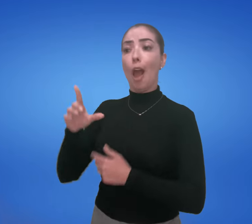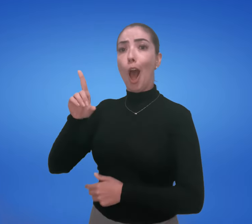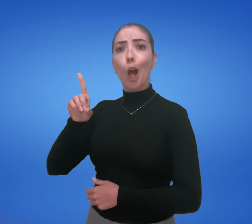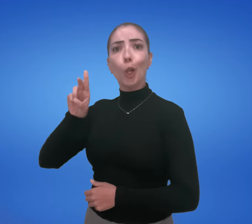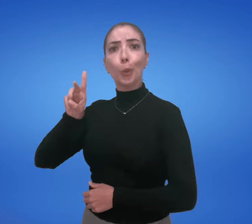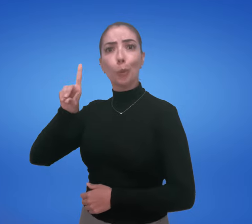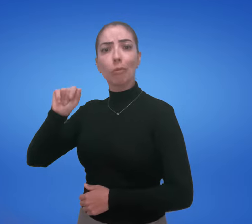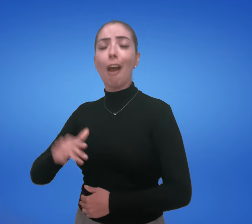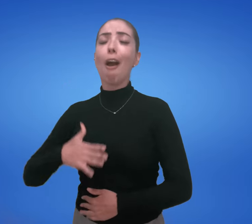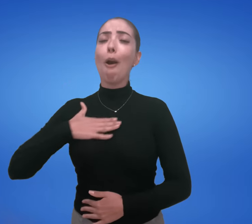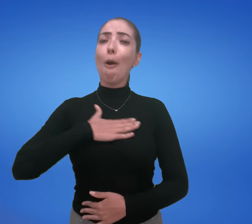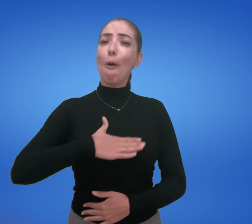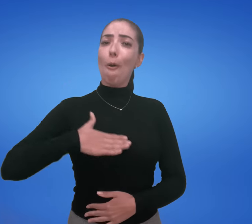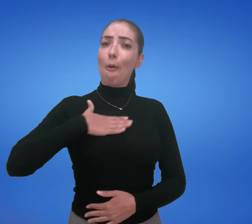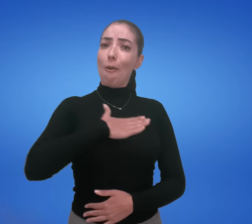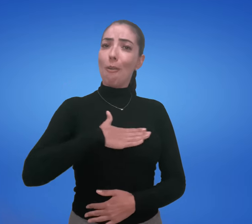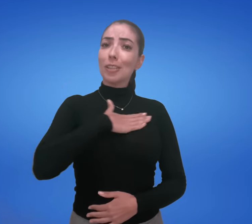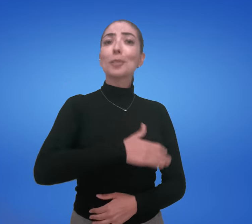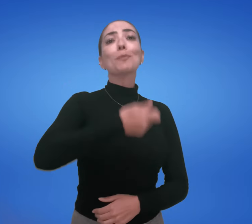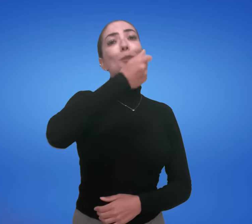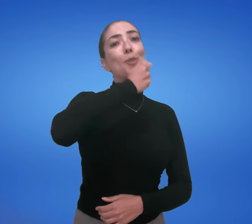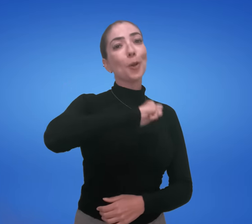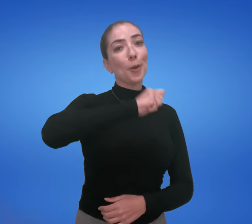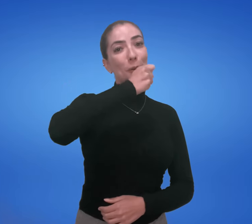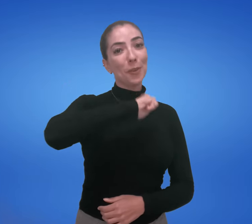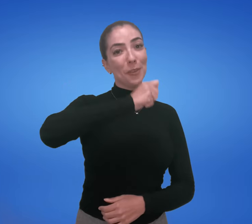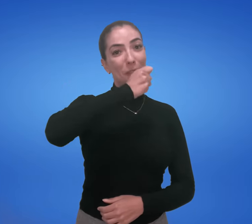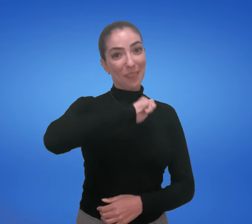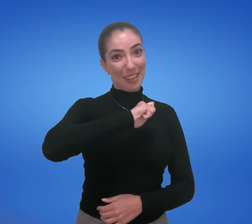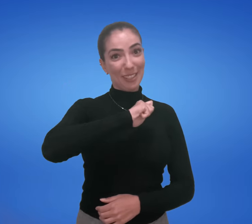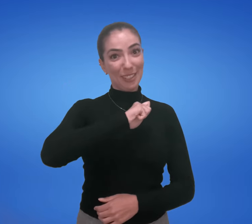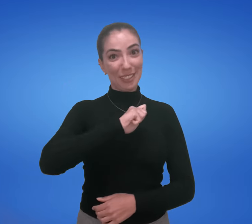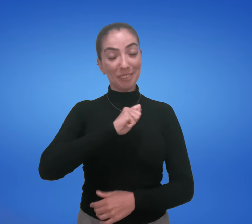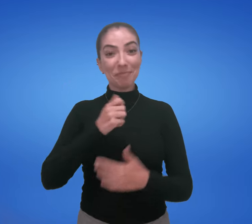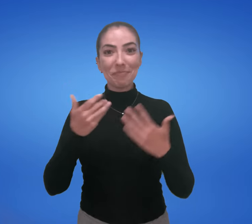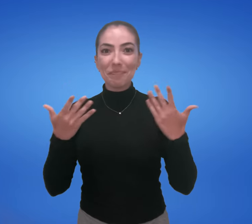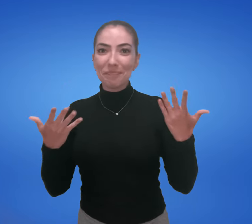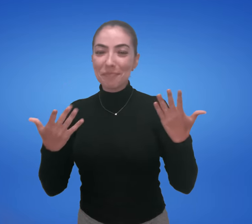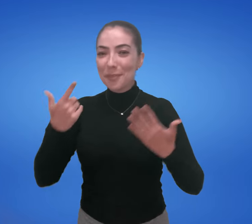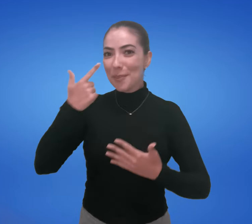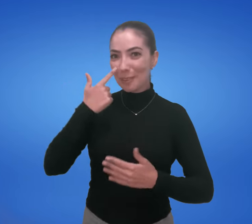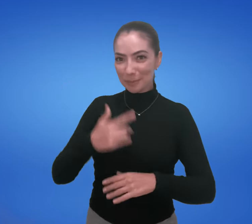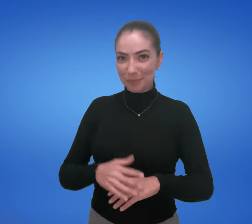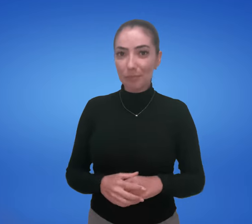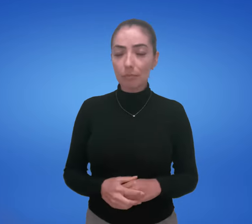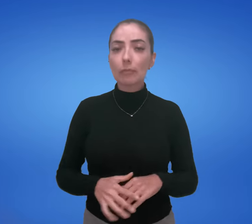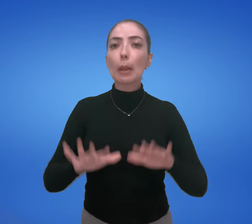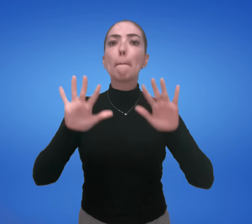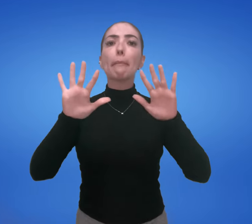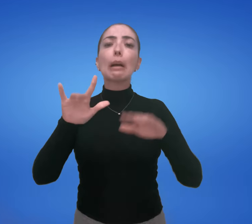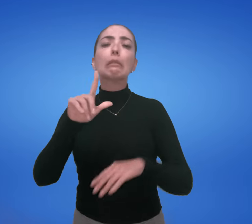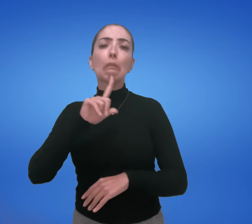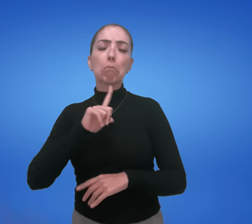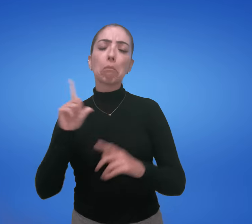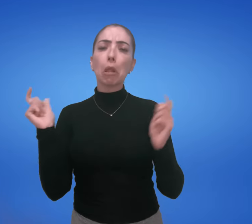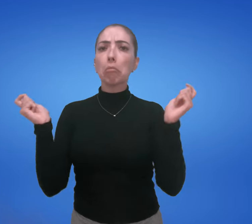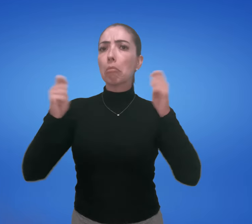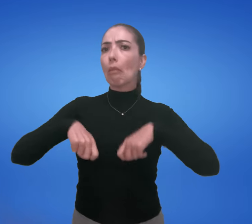A Duda gosta de sorvete. Duda gosta sorvete. Mas há a possibilidade também